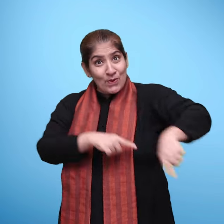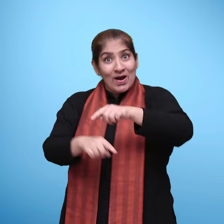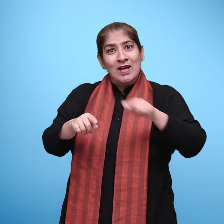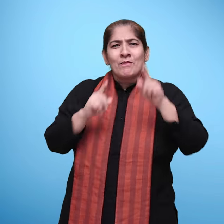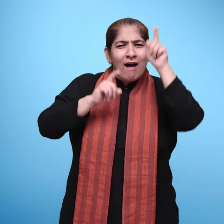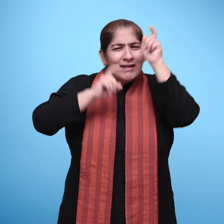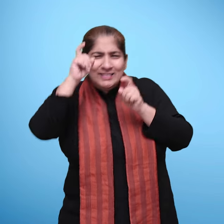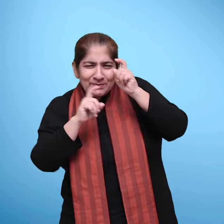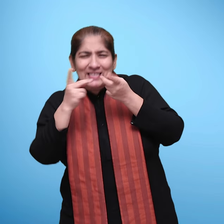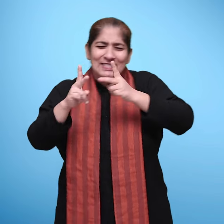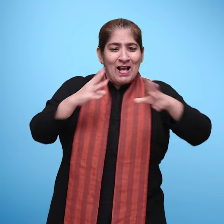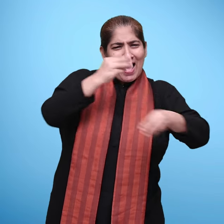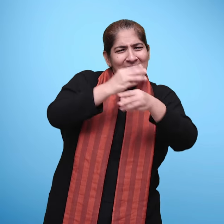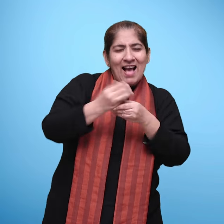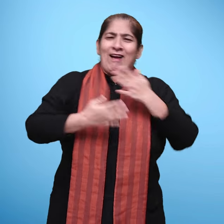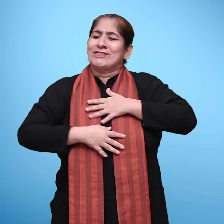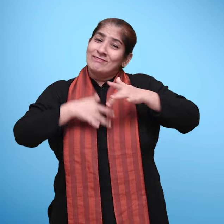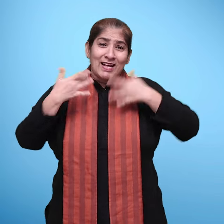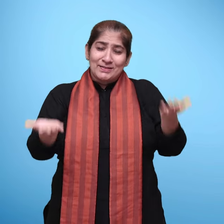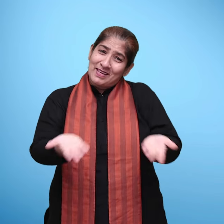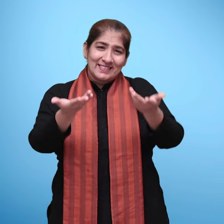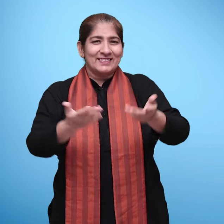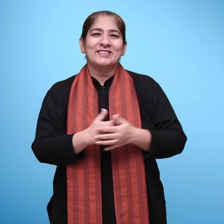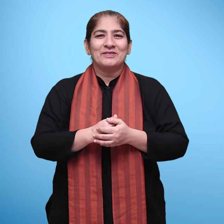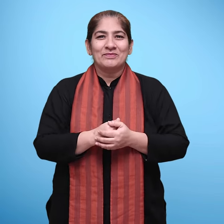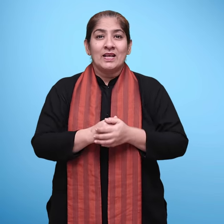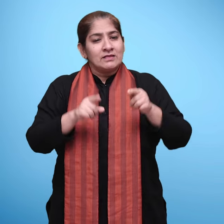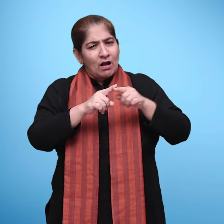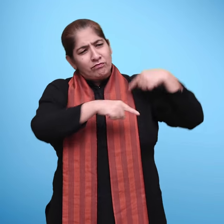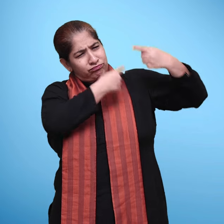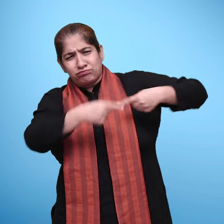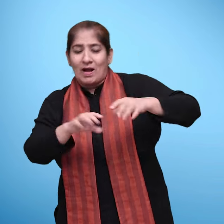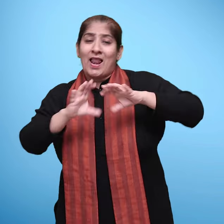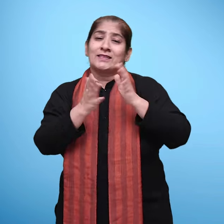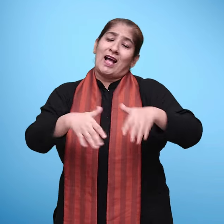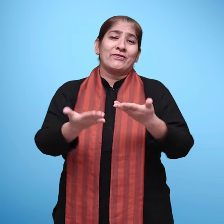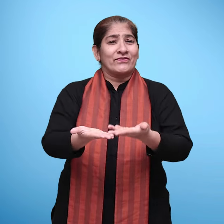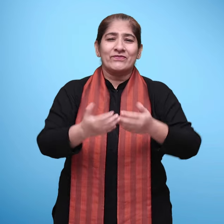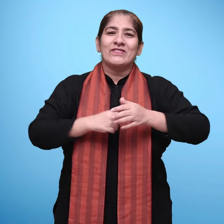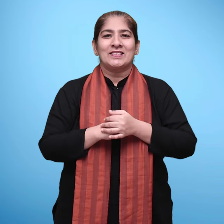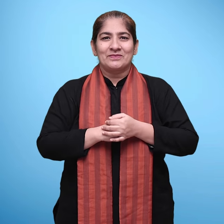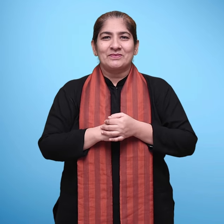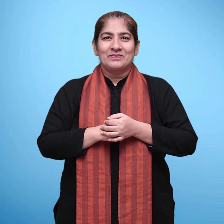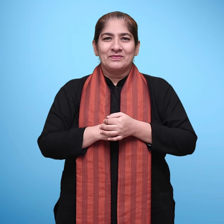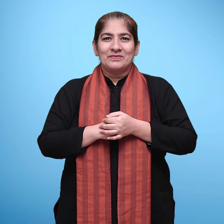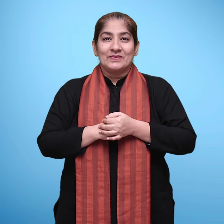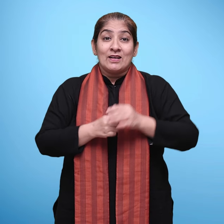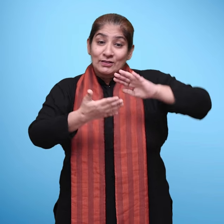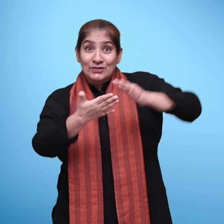साथ अभिना करते हुए कविताओं को गाएं, जैसा कि हम अपनी कक्षाओं में हमेशा से ही करते आ रहे हैं कविताओं